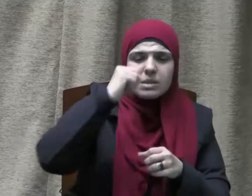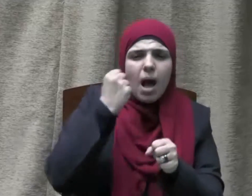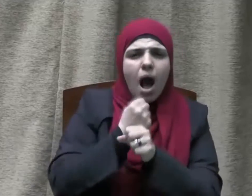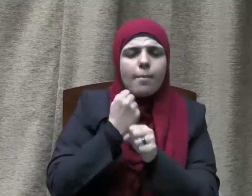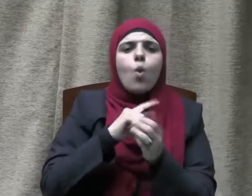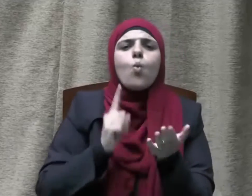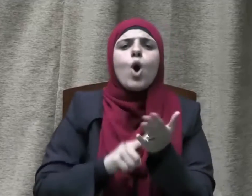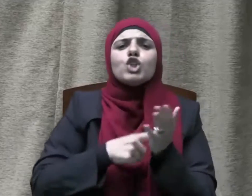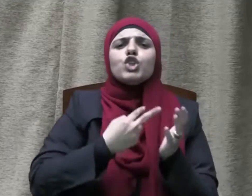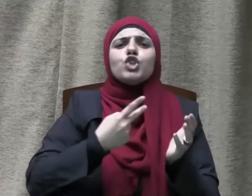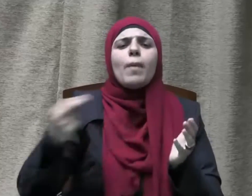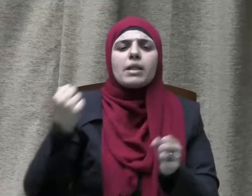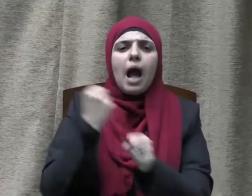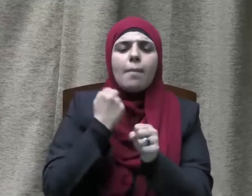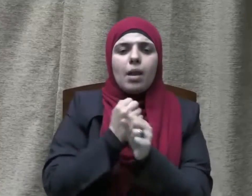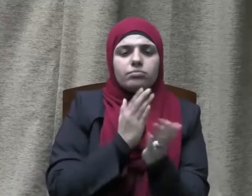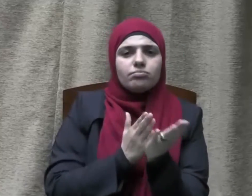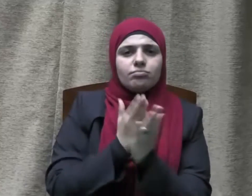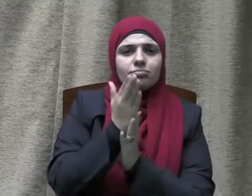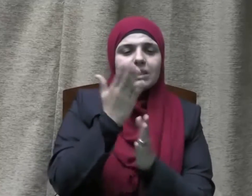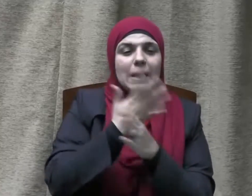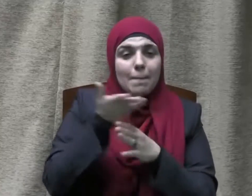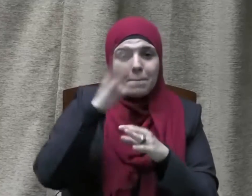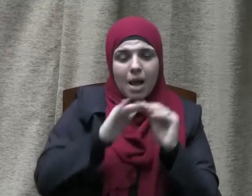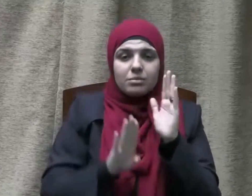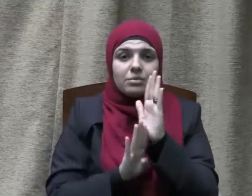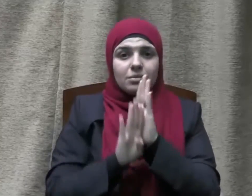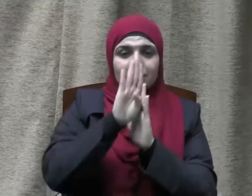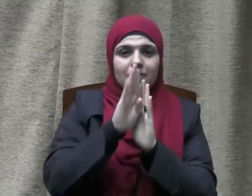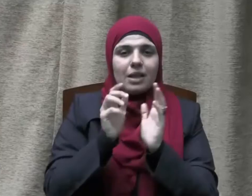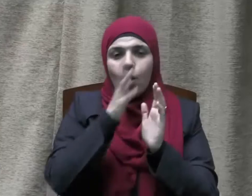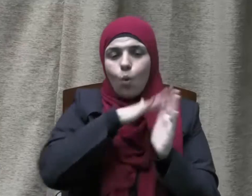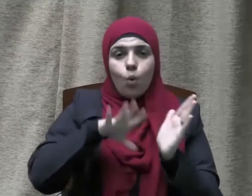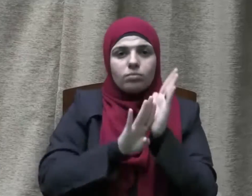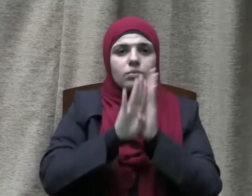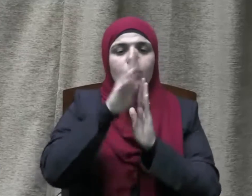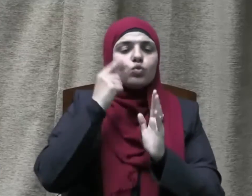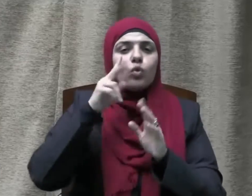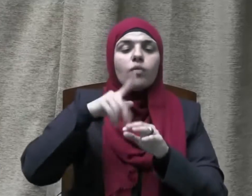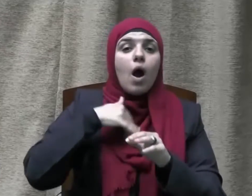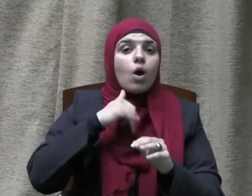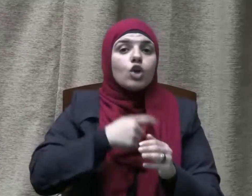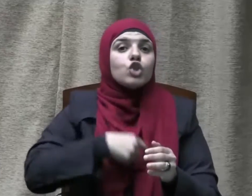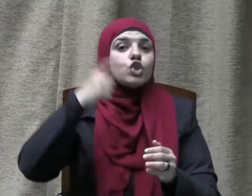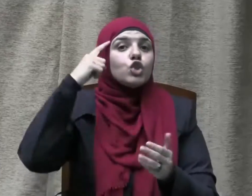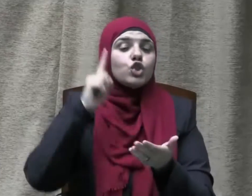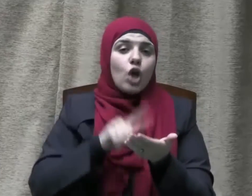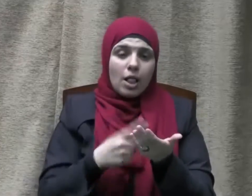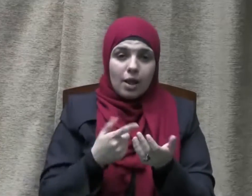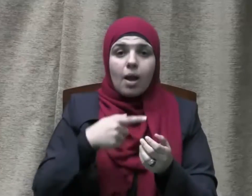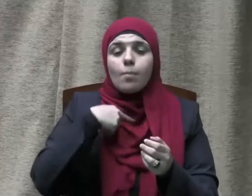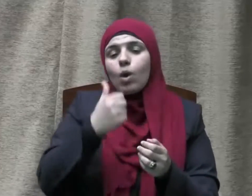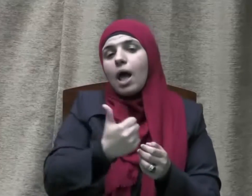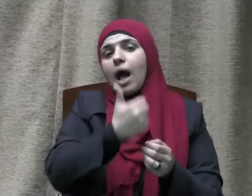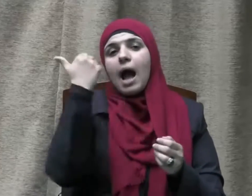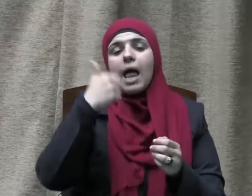حق القيام حتى تكون أهلا لهذه الشهادة فعن أبي سعيد الخدري